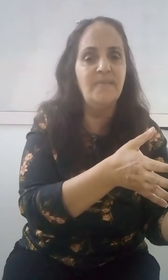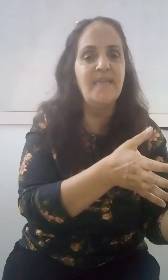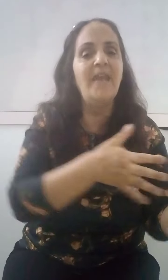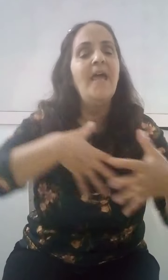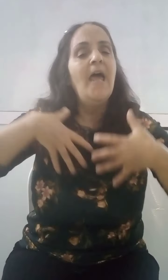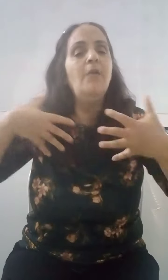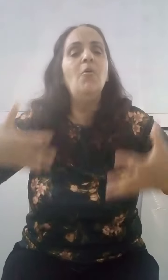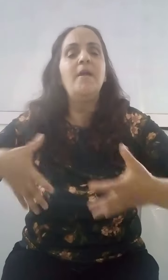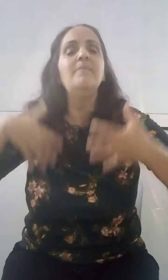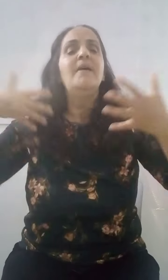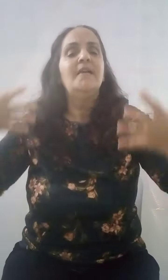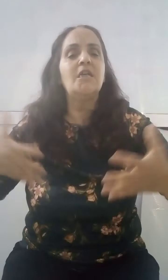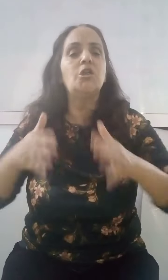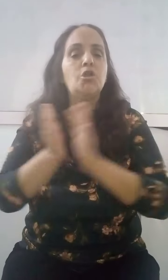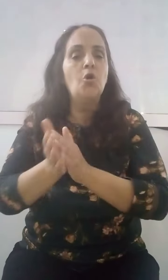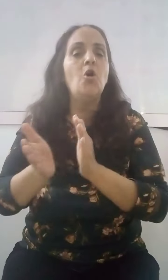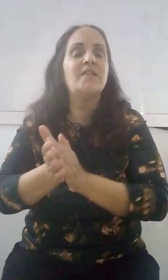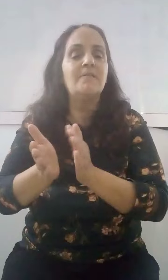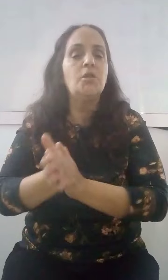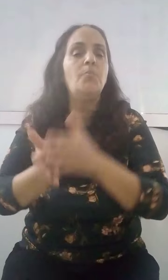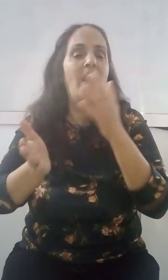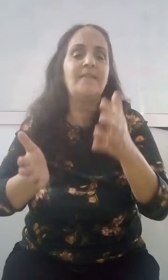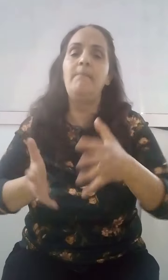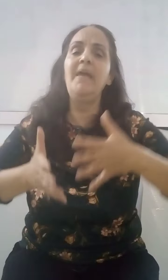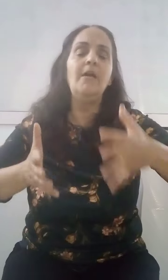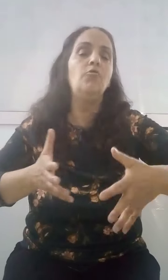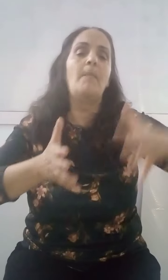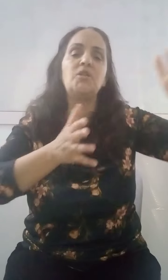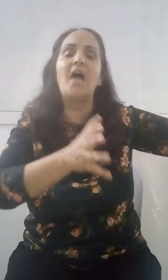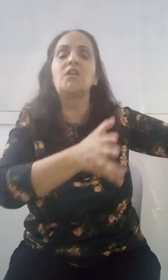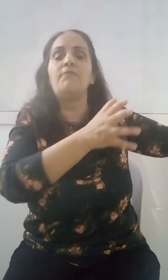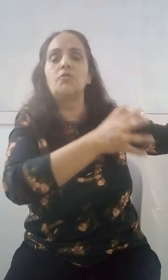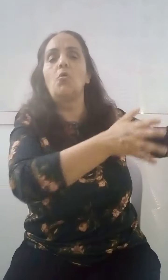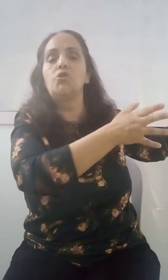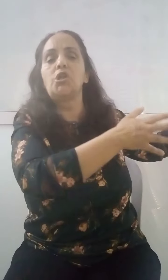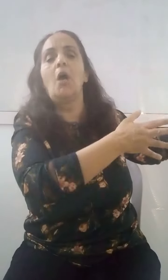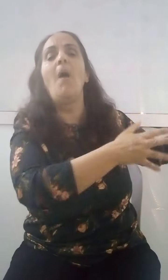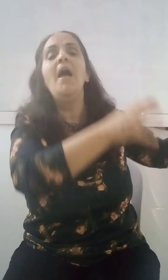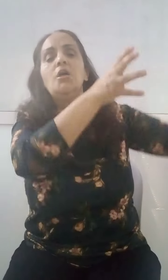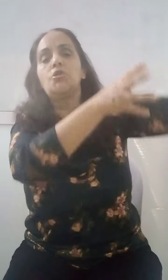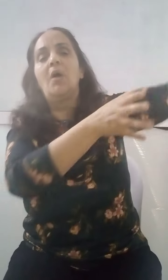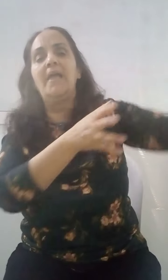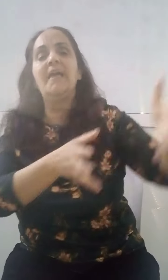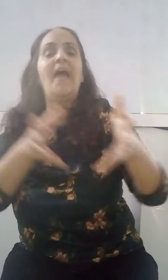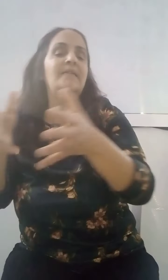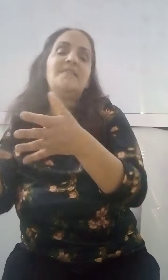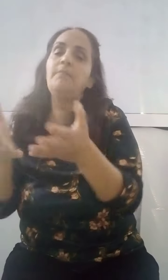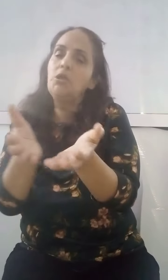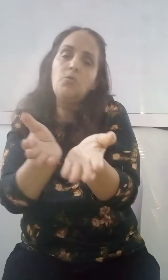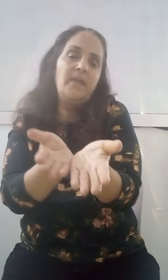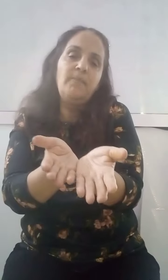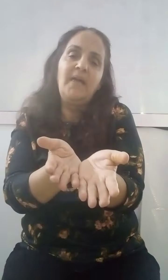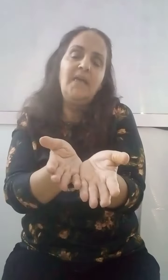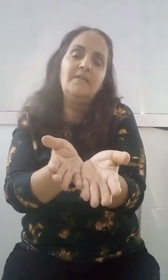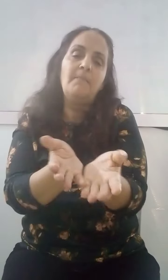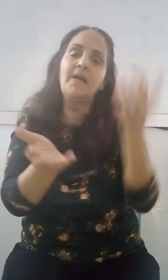المهم أن تشجعوا ومشي بأمان ومشي لا يمكن أن على أن يرغب والمعب